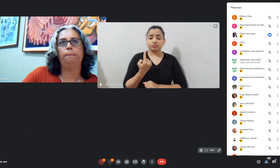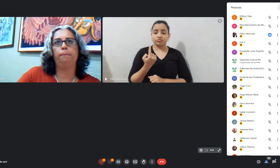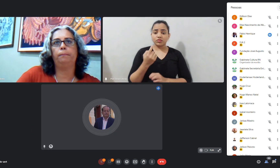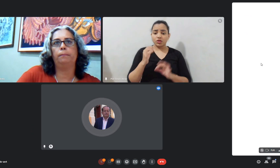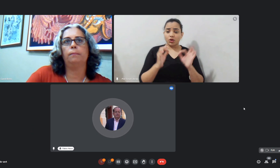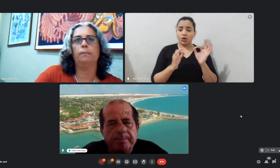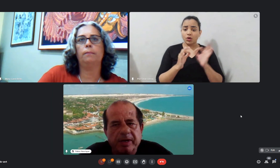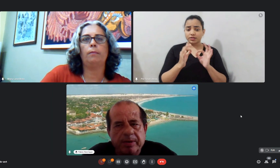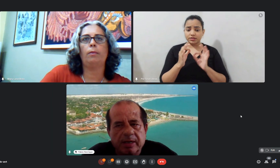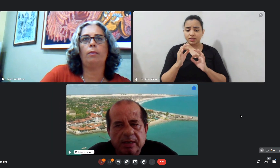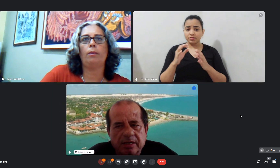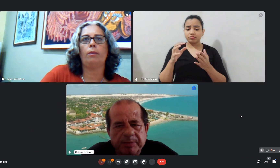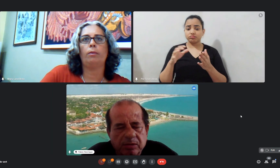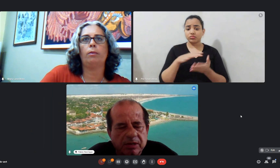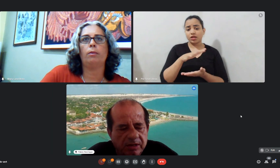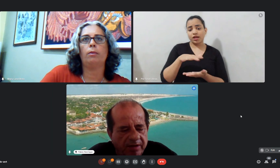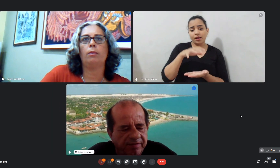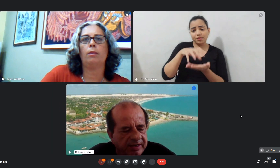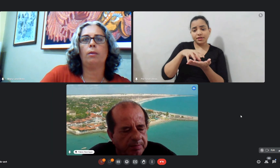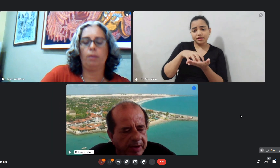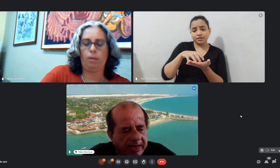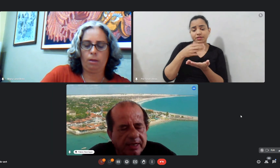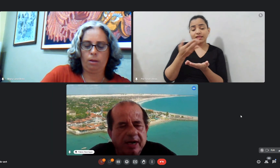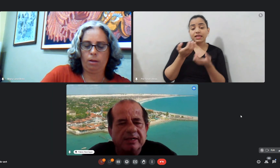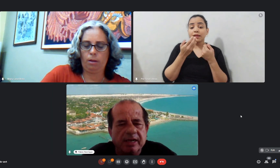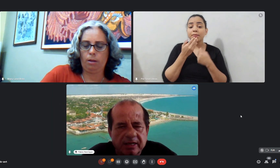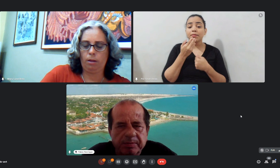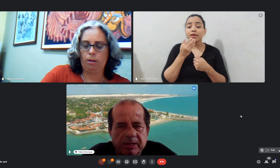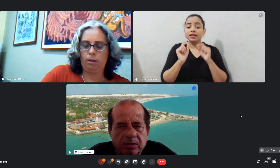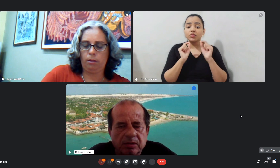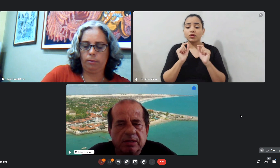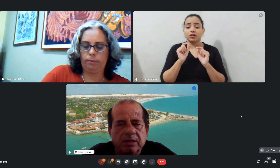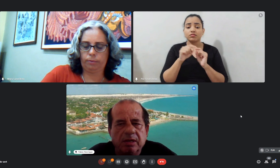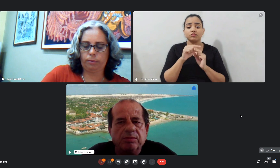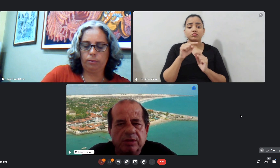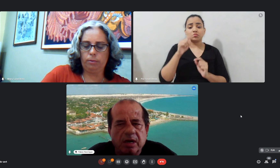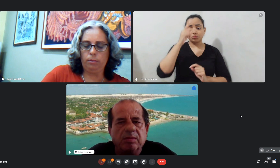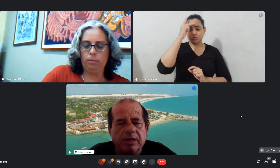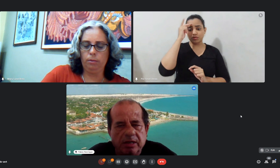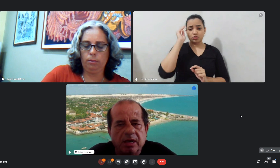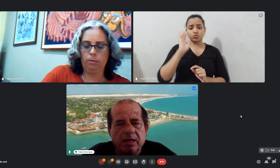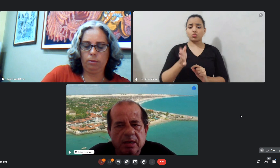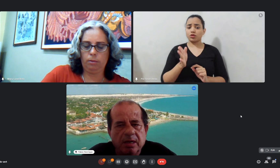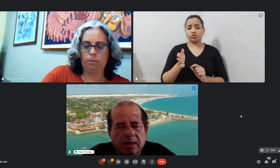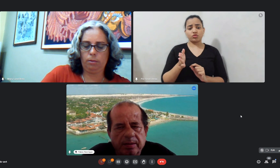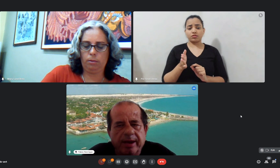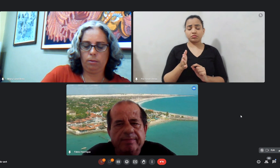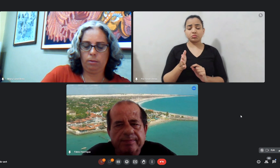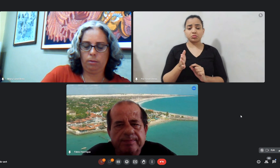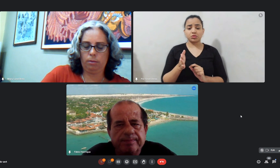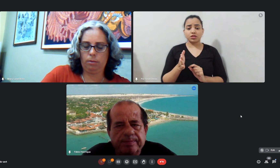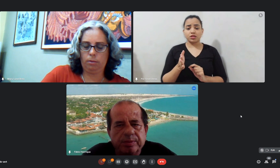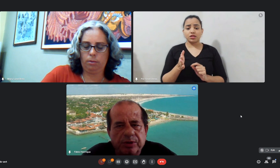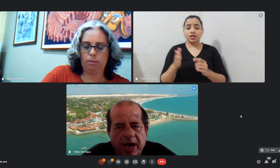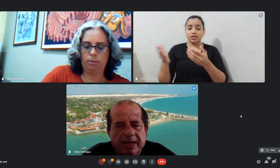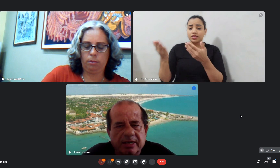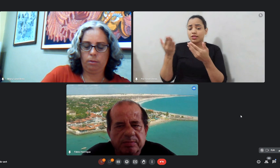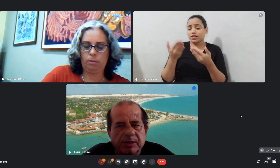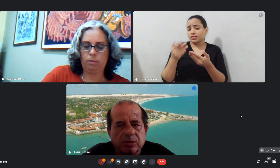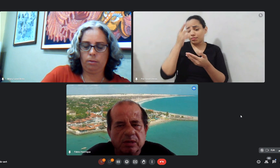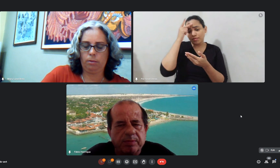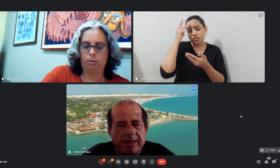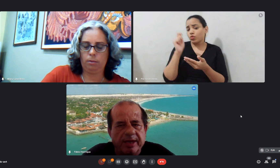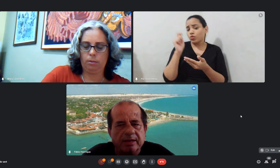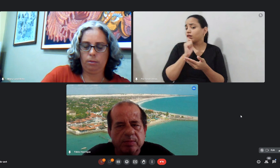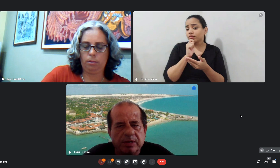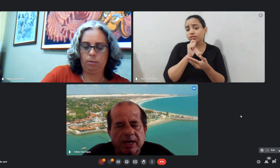eu queria fazer um apelo para as pessoas que já fazem parte trazer as pessoas que não estão ainda né puxar essas